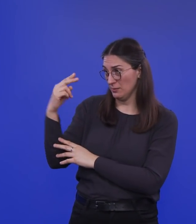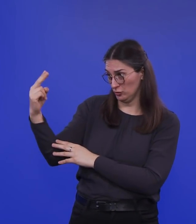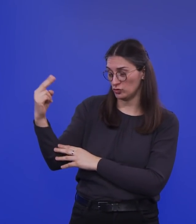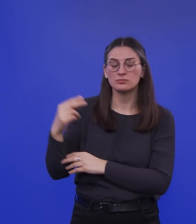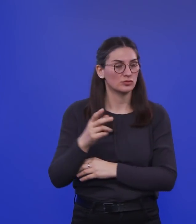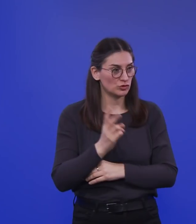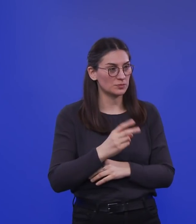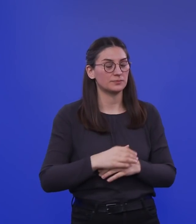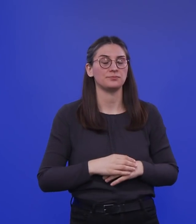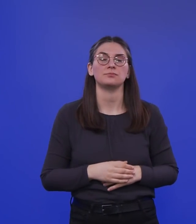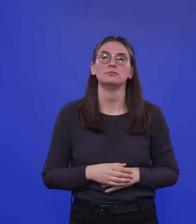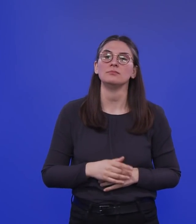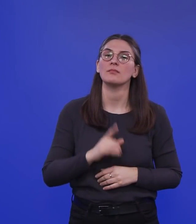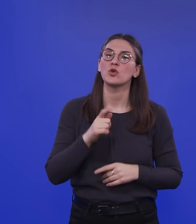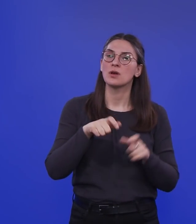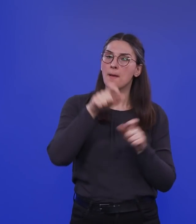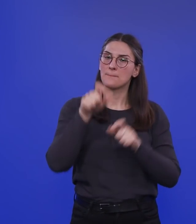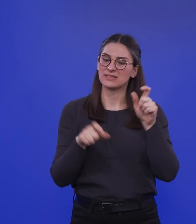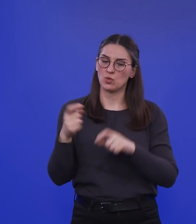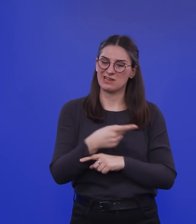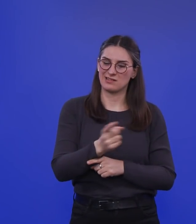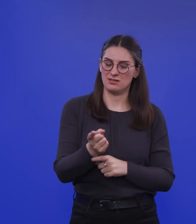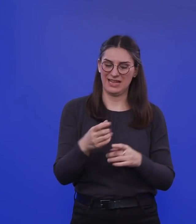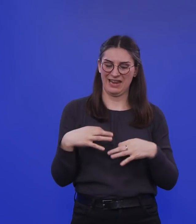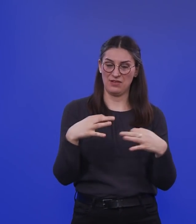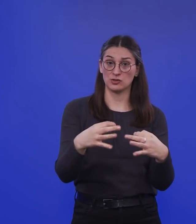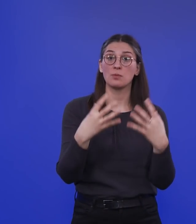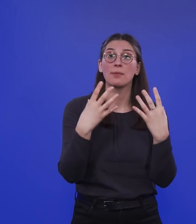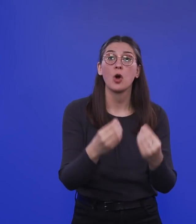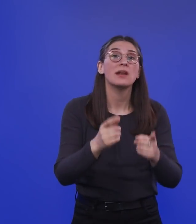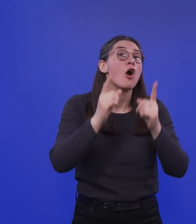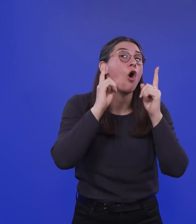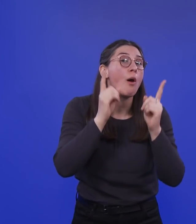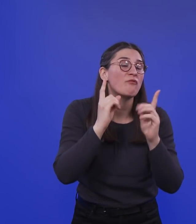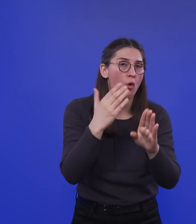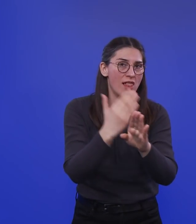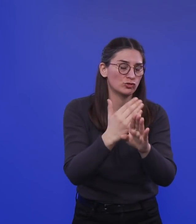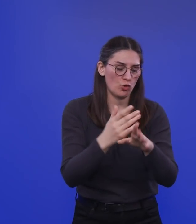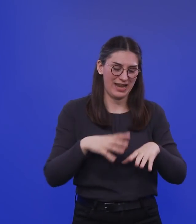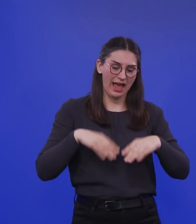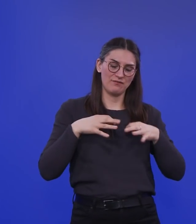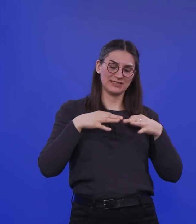Richtig, genau. Und die Leute werden infiziert, obwohl sie schon mal eine Anfangsinfektion hatten. Und obwohl